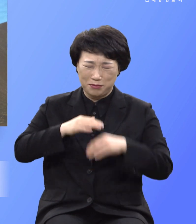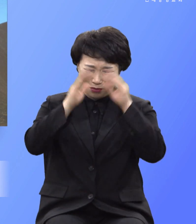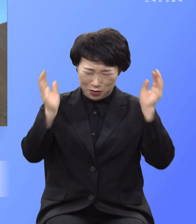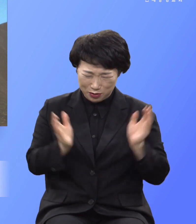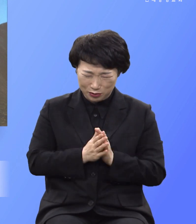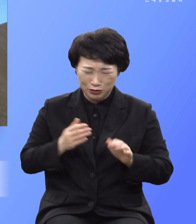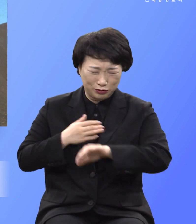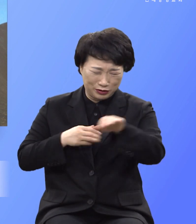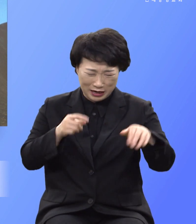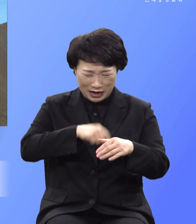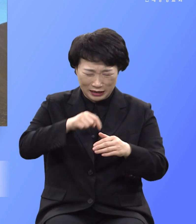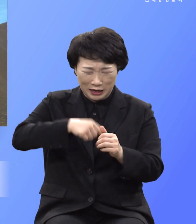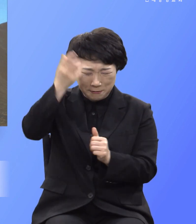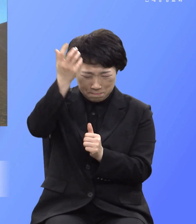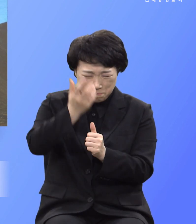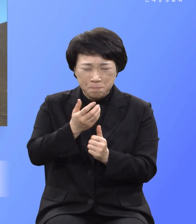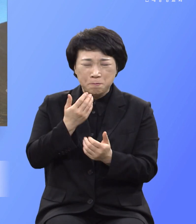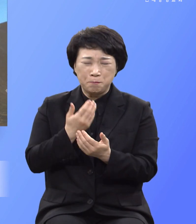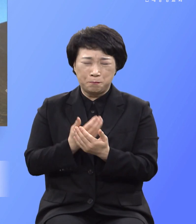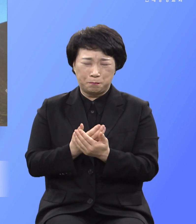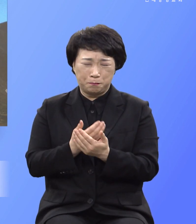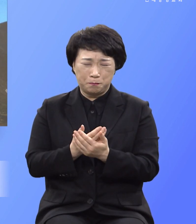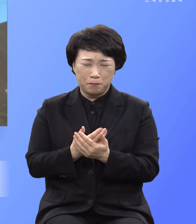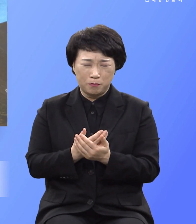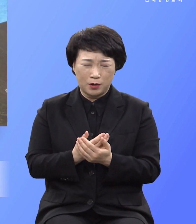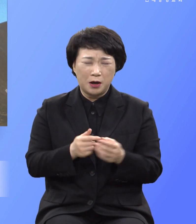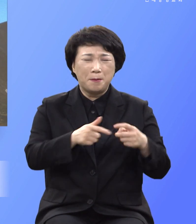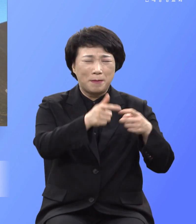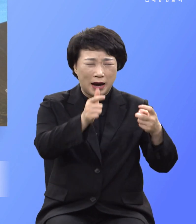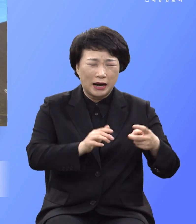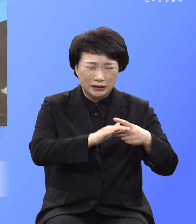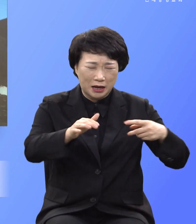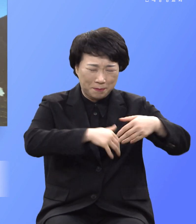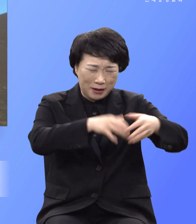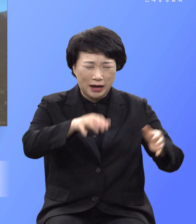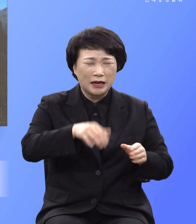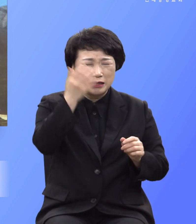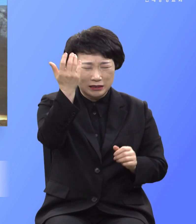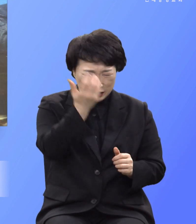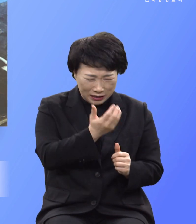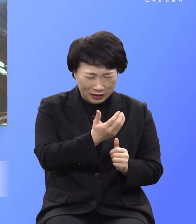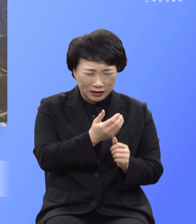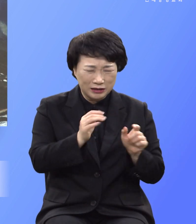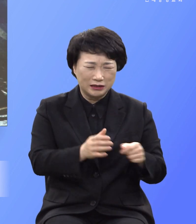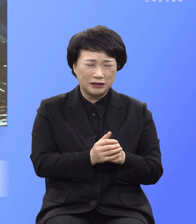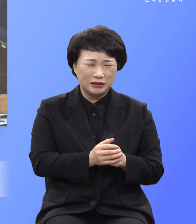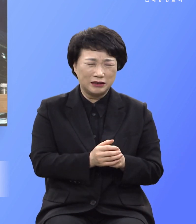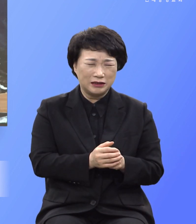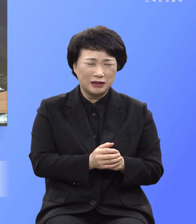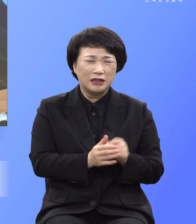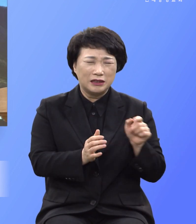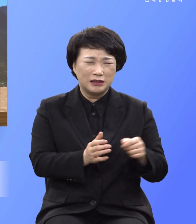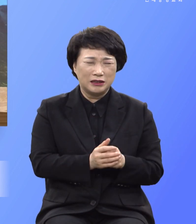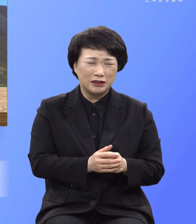임하게 하소서 마가다라뿡의 제자들과 같이 죽음을 무릅쓰고